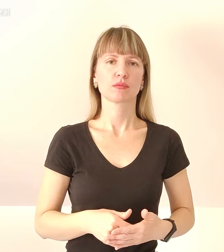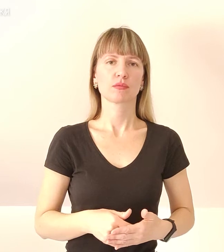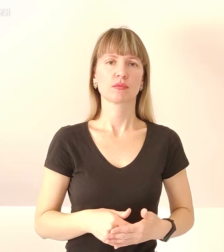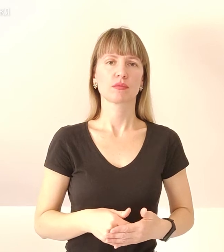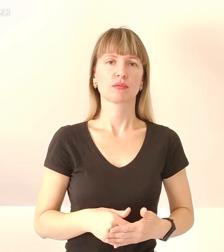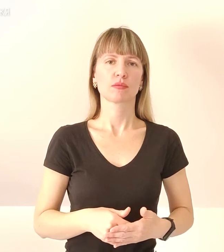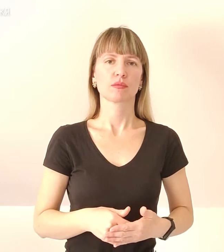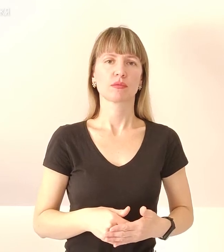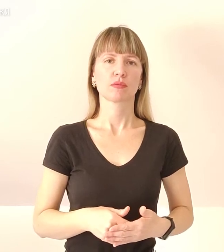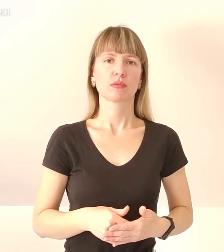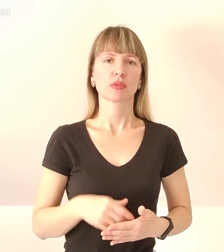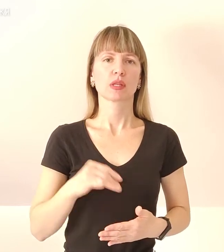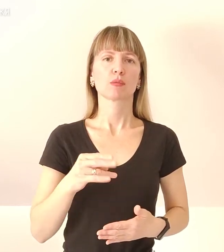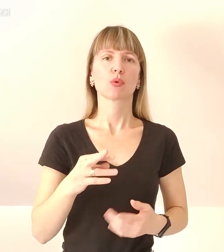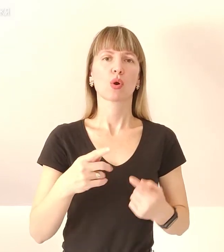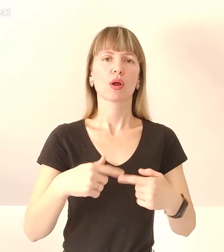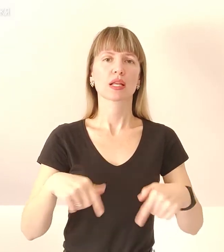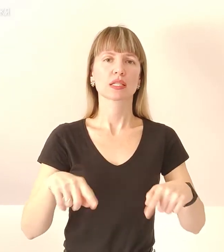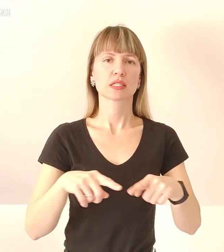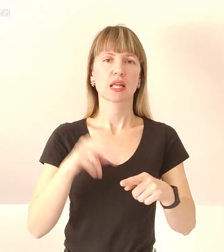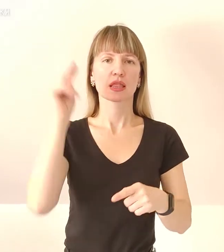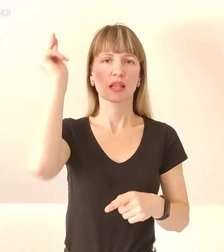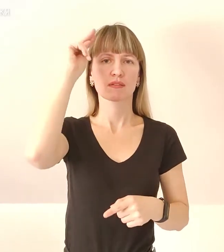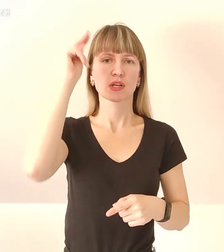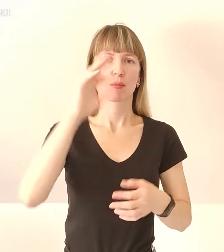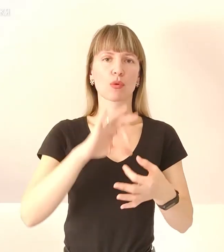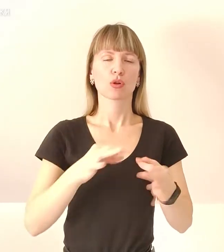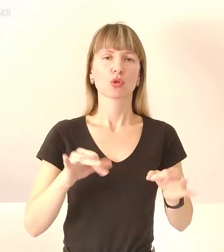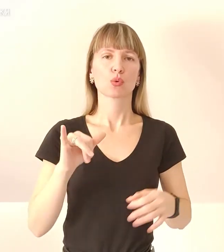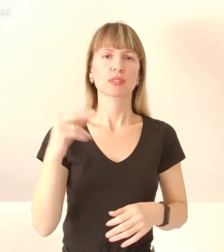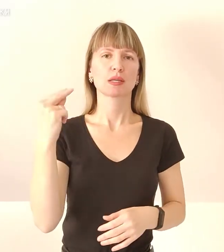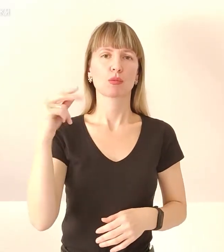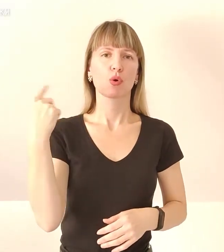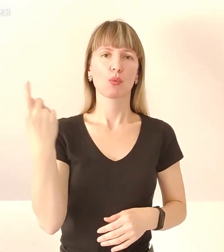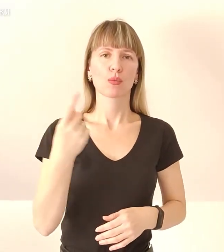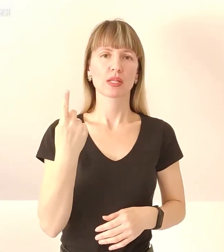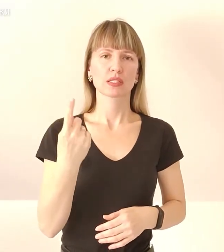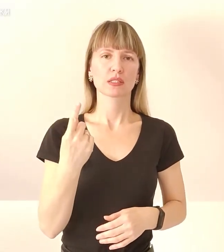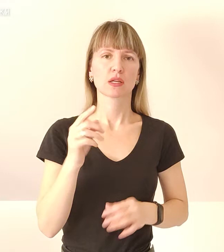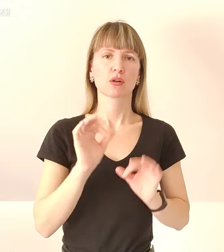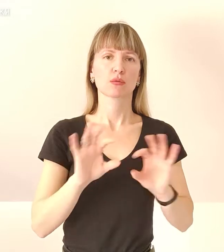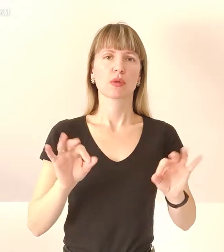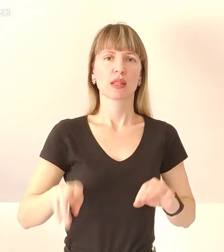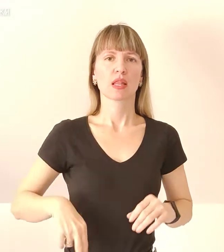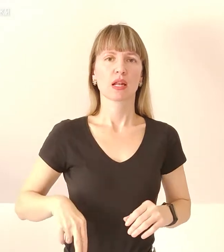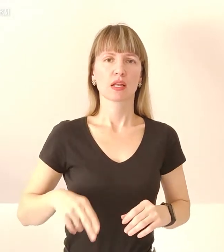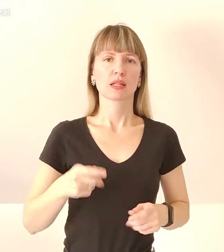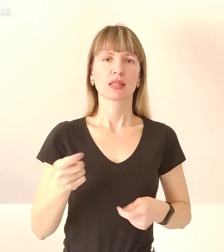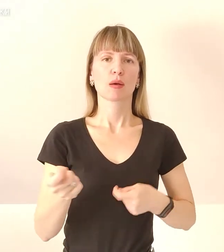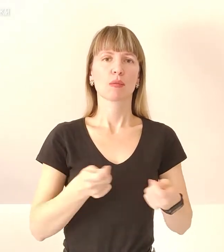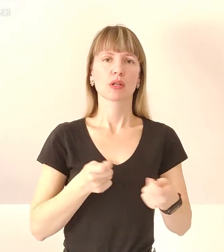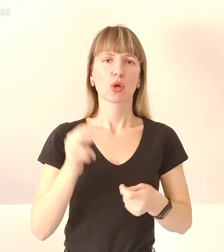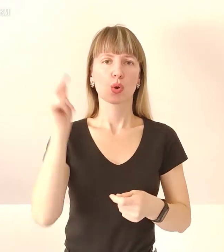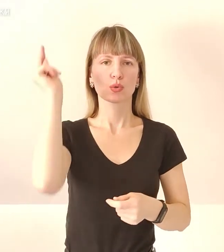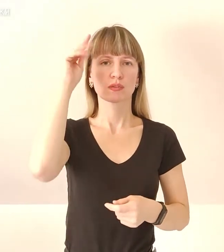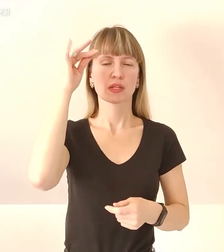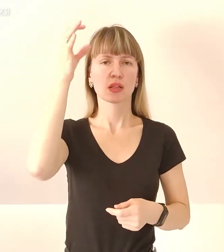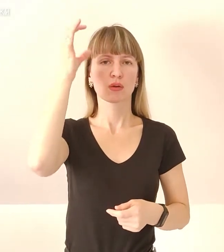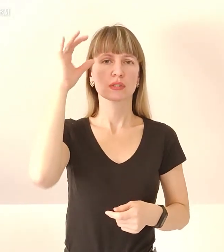І про організацію навчального процесу у Запорізькій області розповіла директорка Департаменту освіти і науки Запорізької